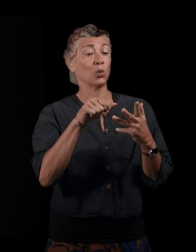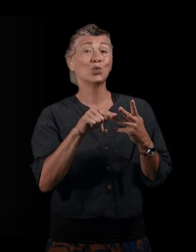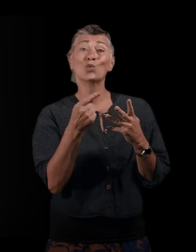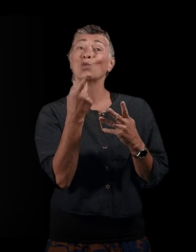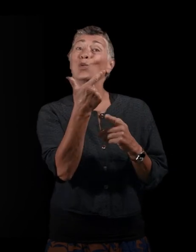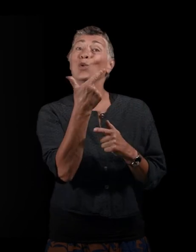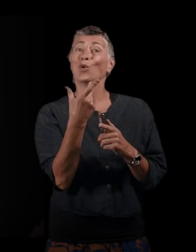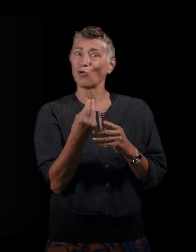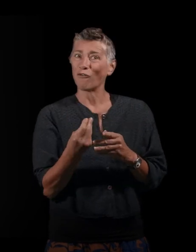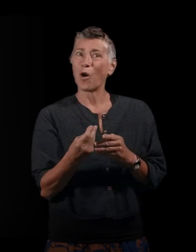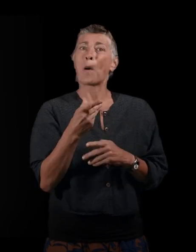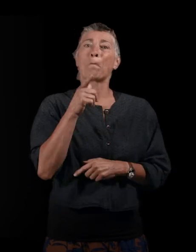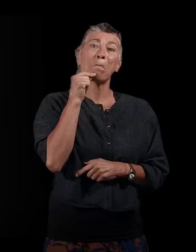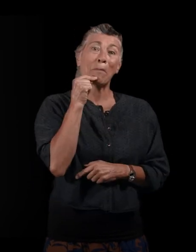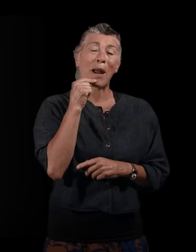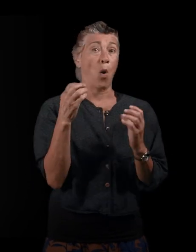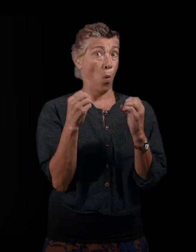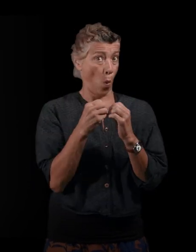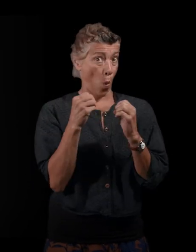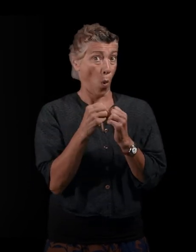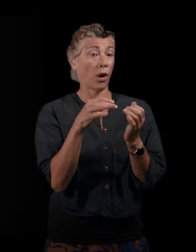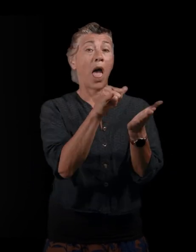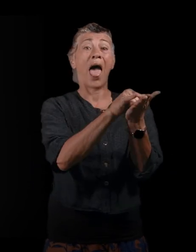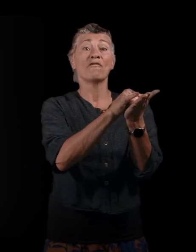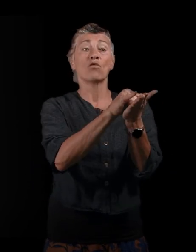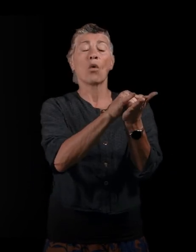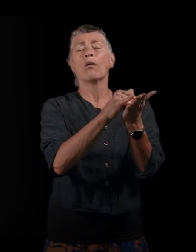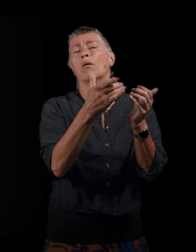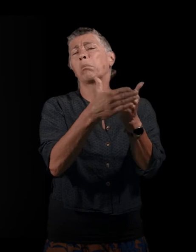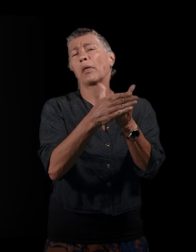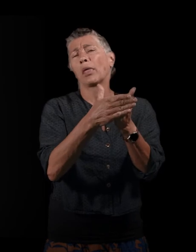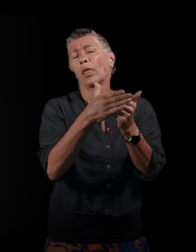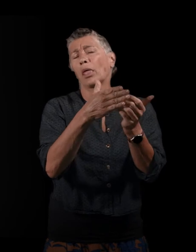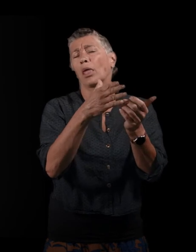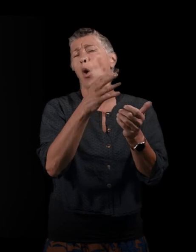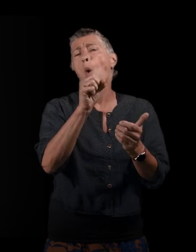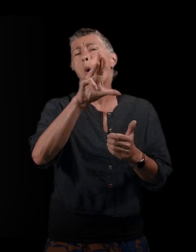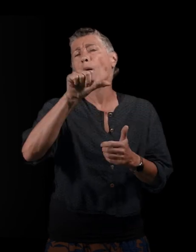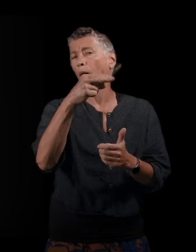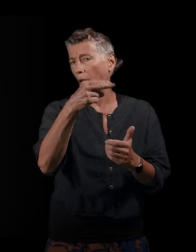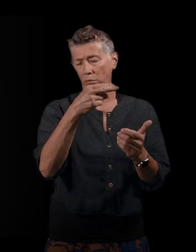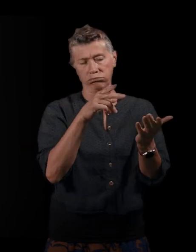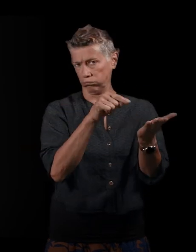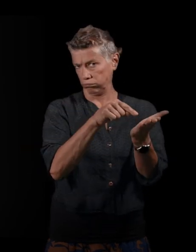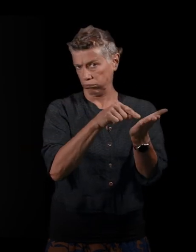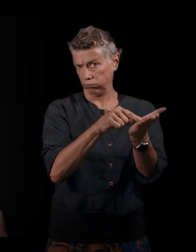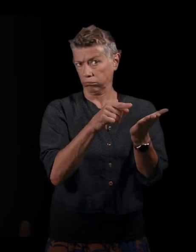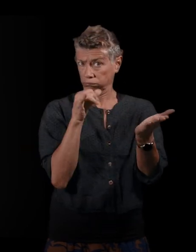et mon oncle, vont prendre un avion à la Cénia après une attente... La Cénia, c'est l'aérodrome de Doran. Après une attente